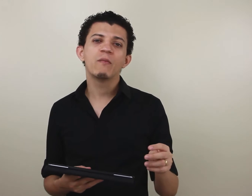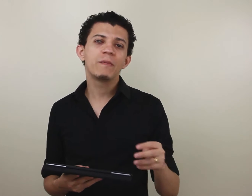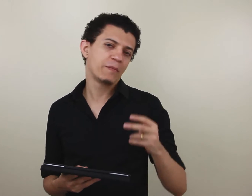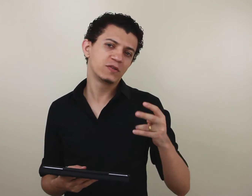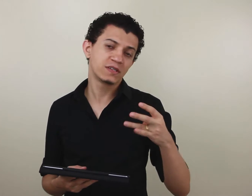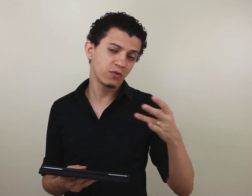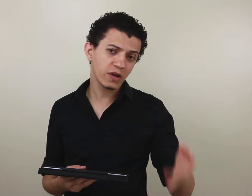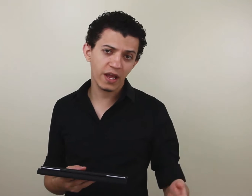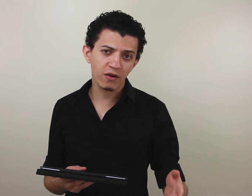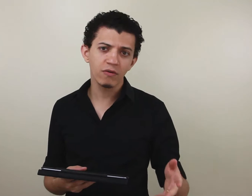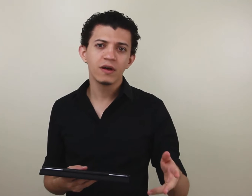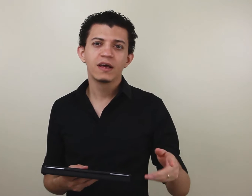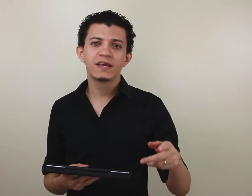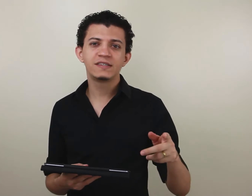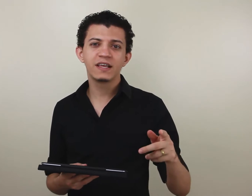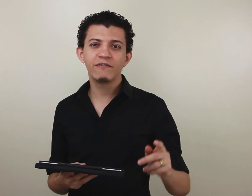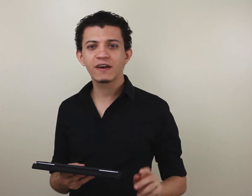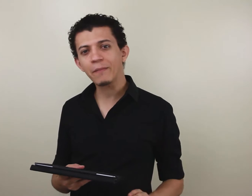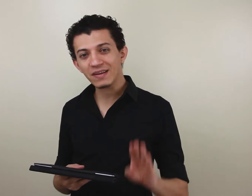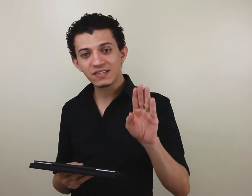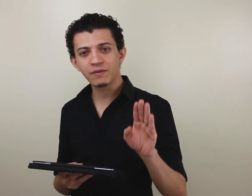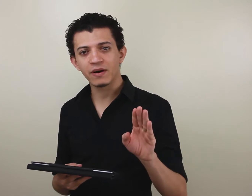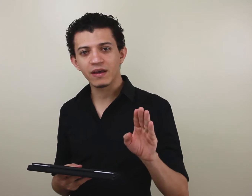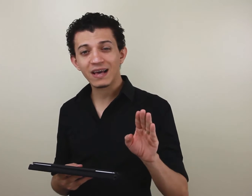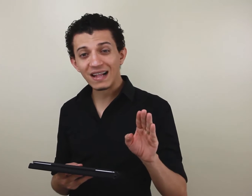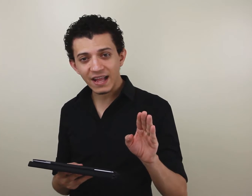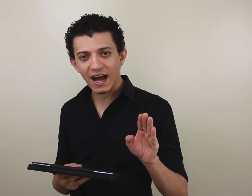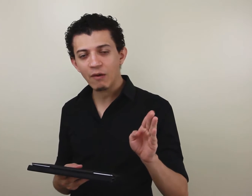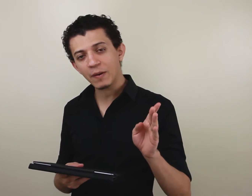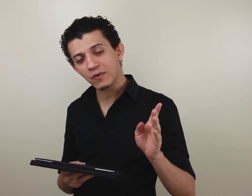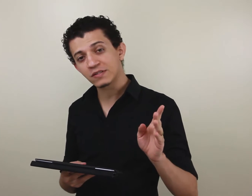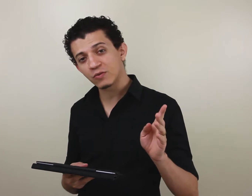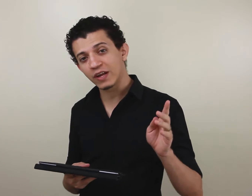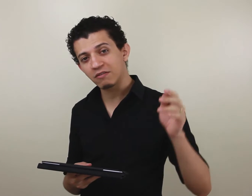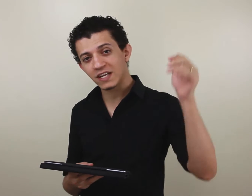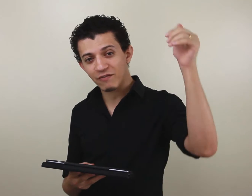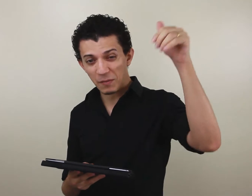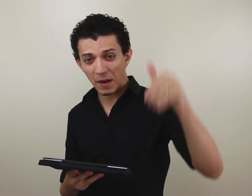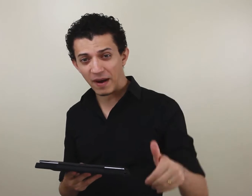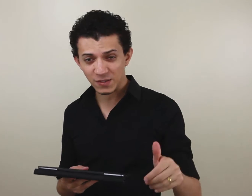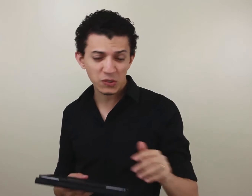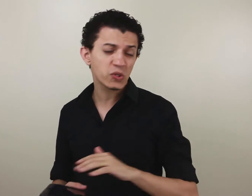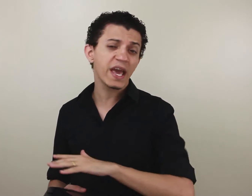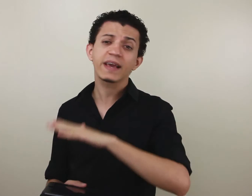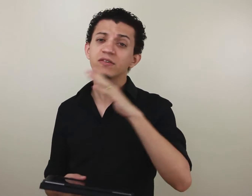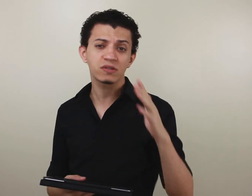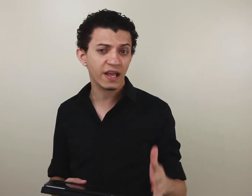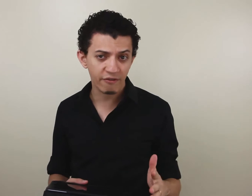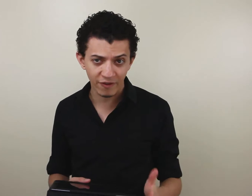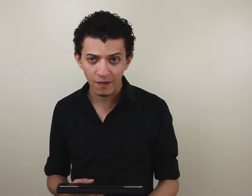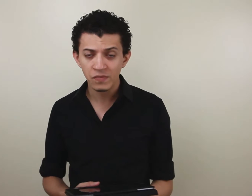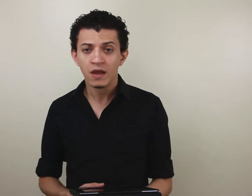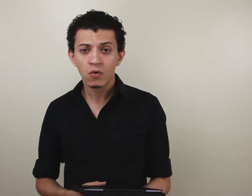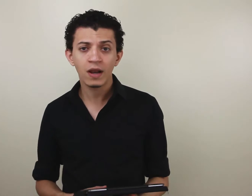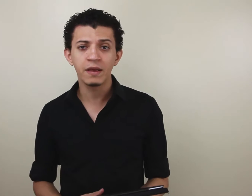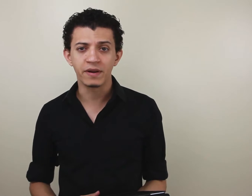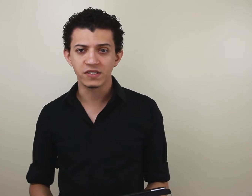uma preposição no grego que significa para cima. E catá é uma preposição no grego que significa para baixo. Mas o que isso tem a ver com a Libras?